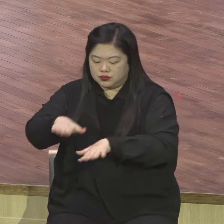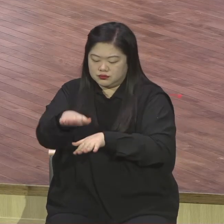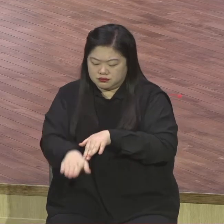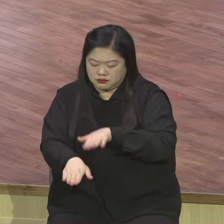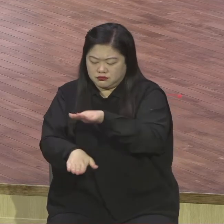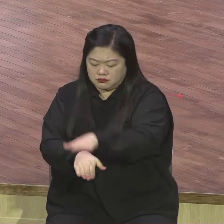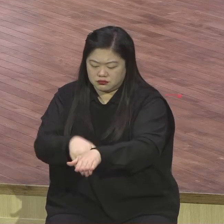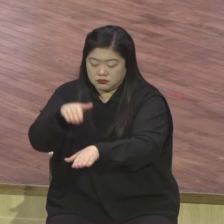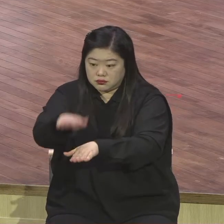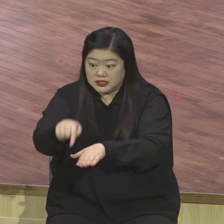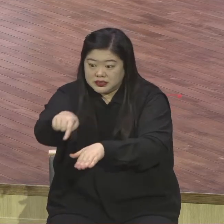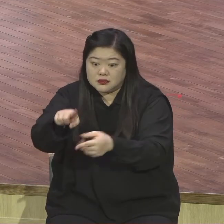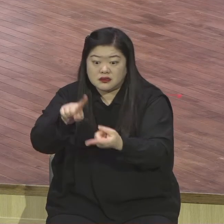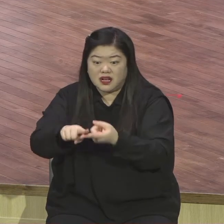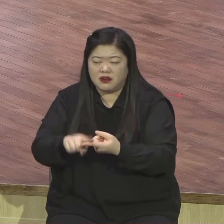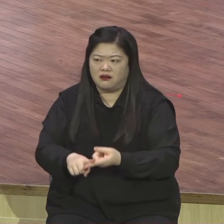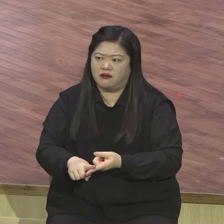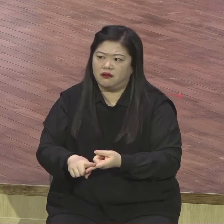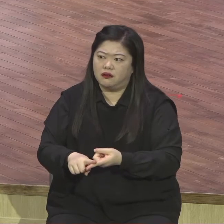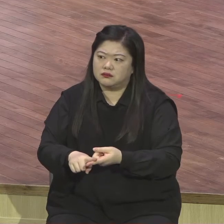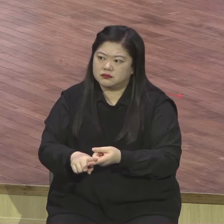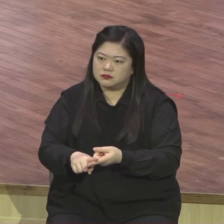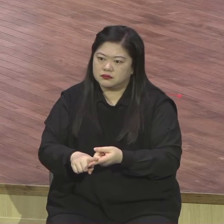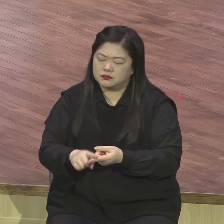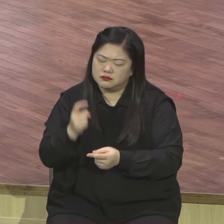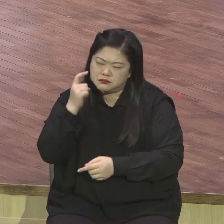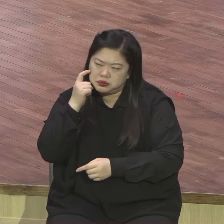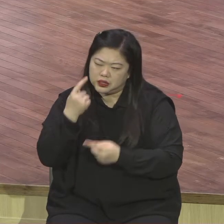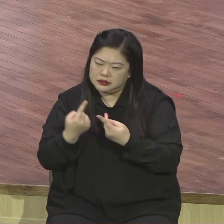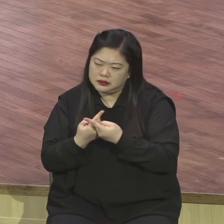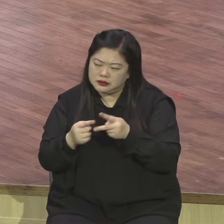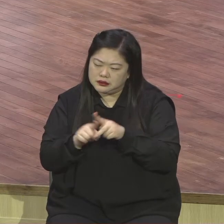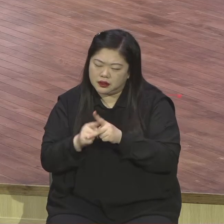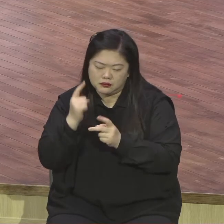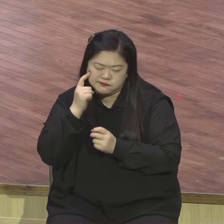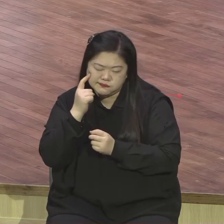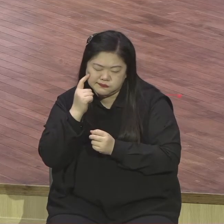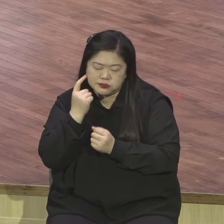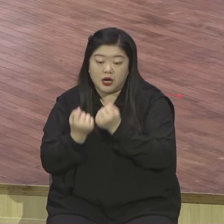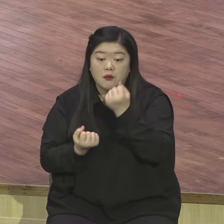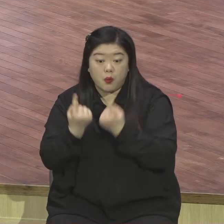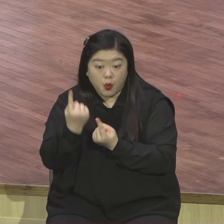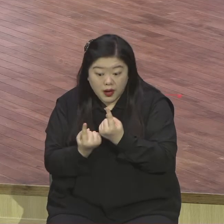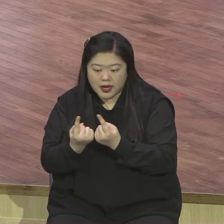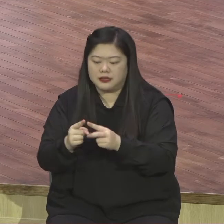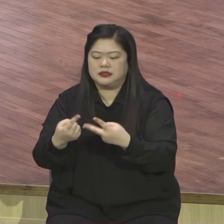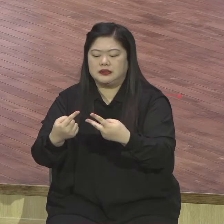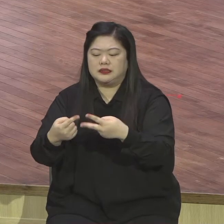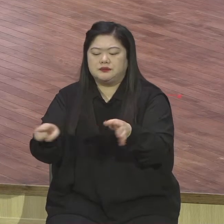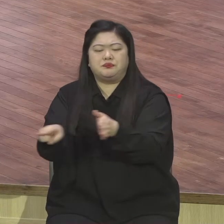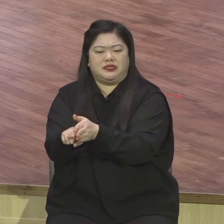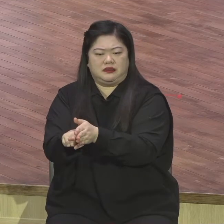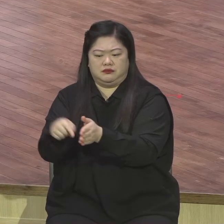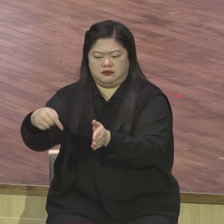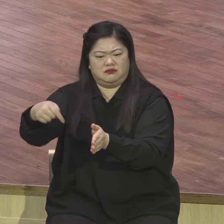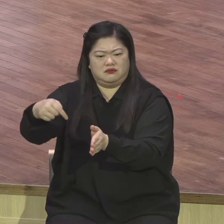믿음이 중요하다는 거예요. 믿음이 중요하다. 이걸 우리에게 지금 말씀하고 있어요. 믿음.